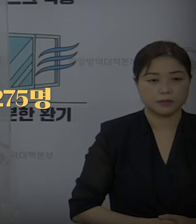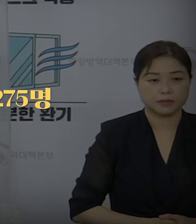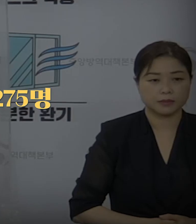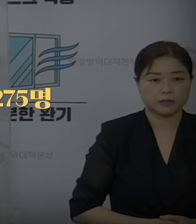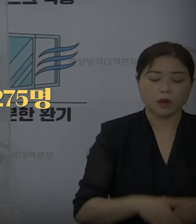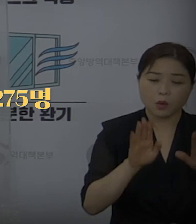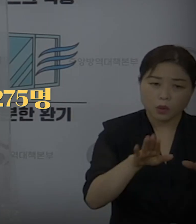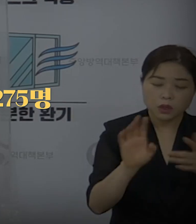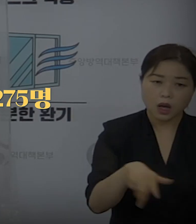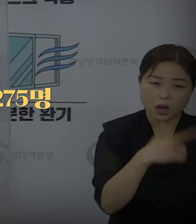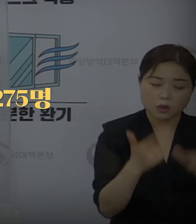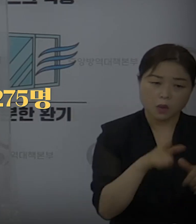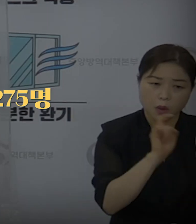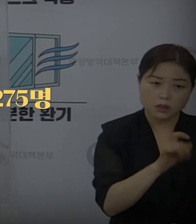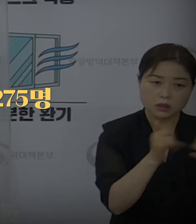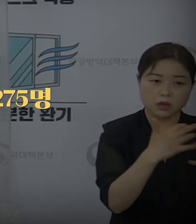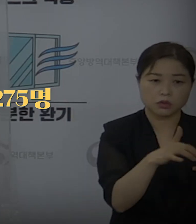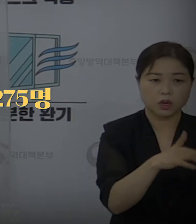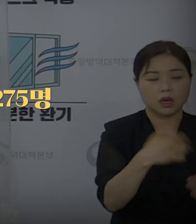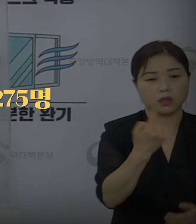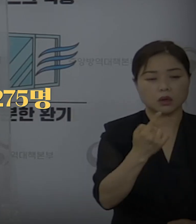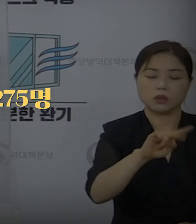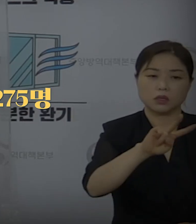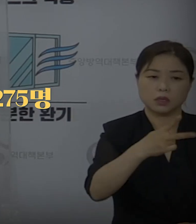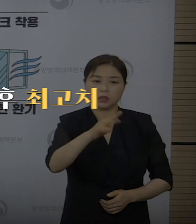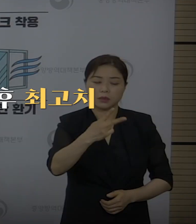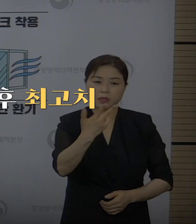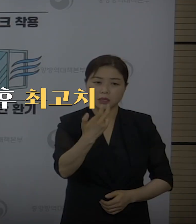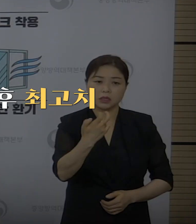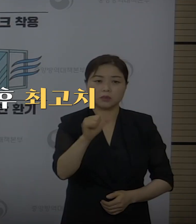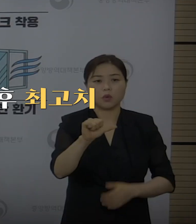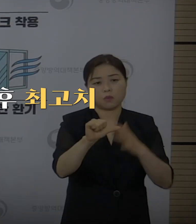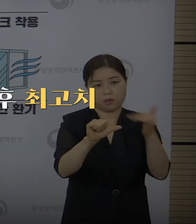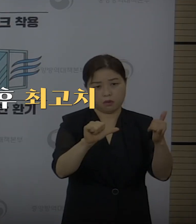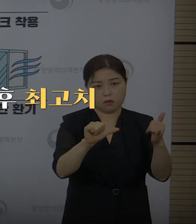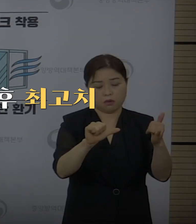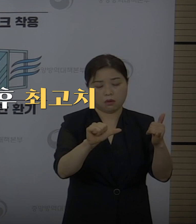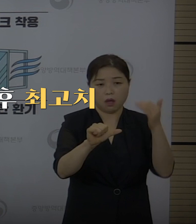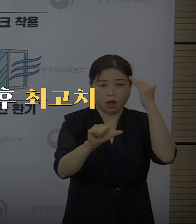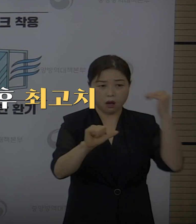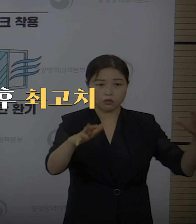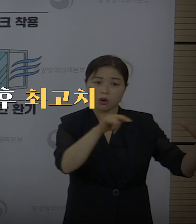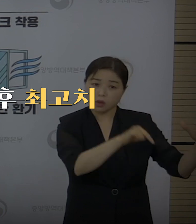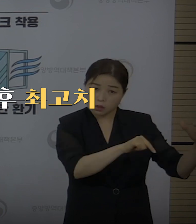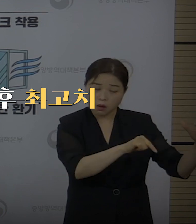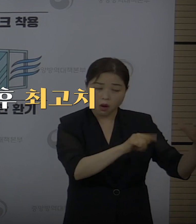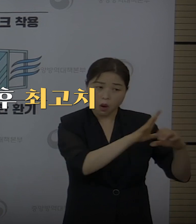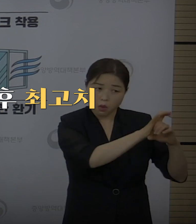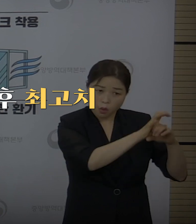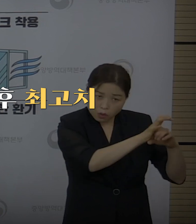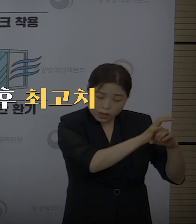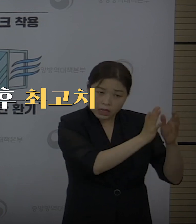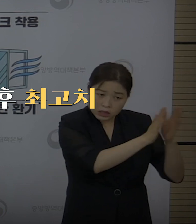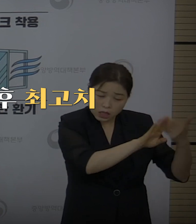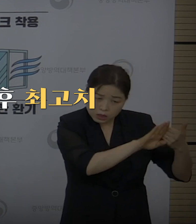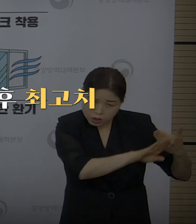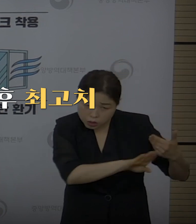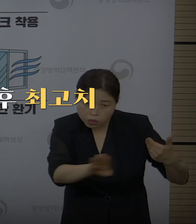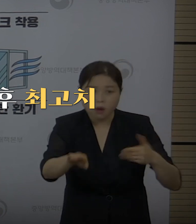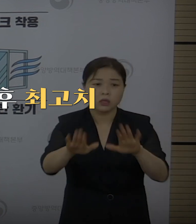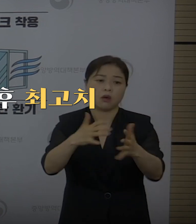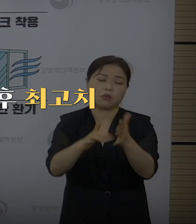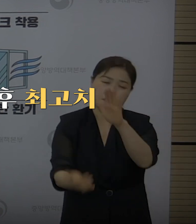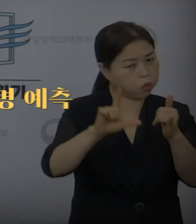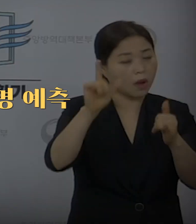오늘 하루 확진자 숫자가 1,275명으로 국내에서 코로나19 발생 이후 최고치를